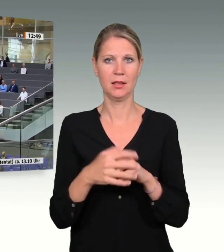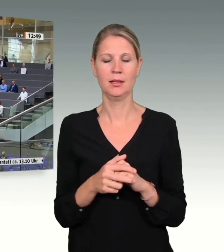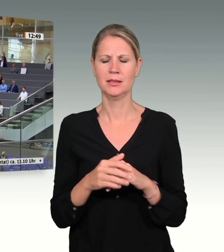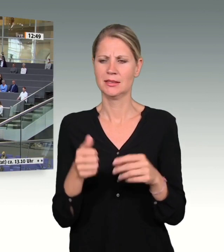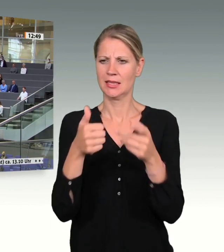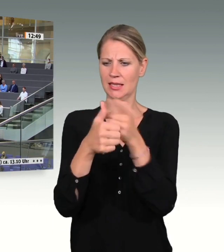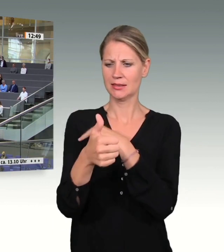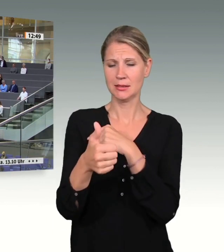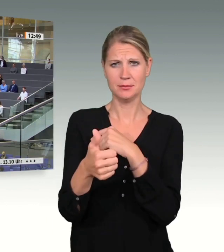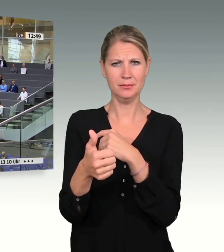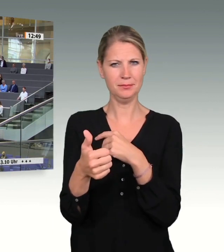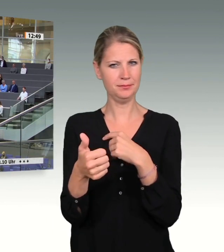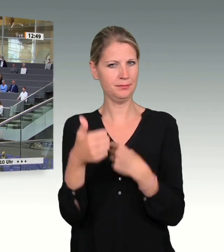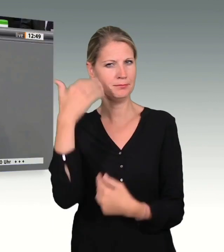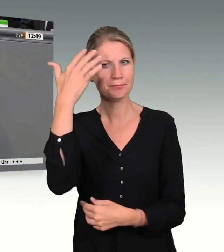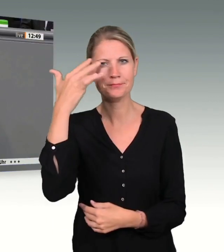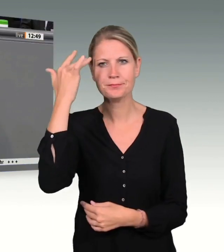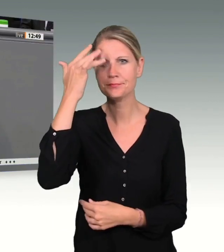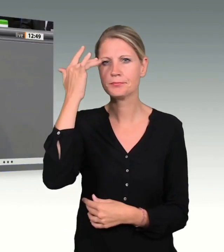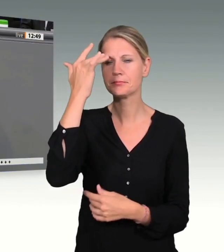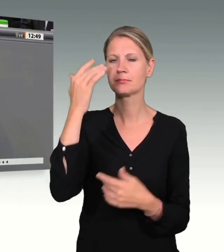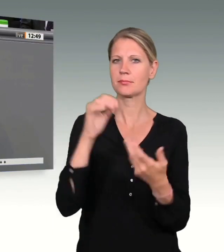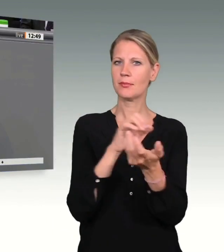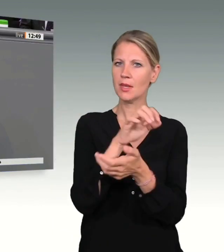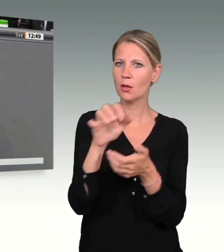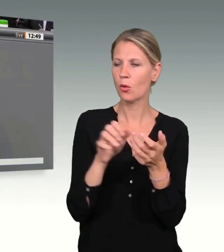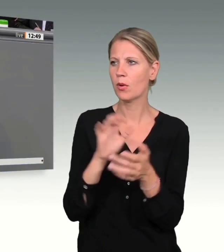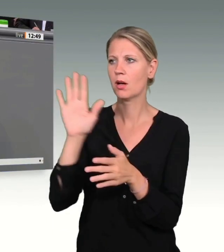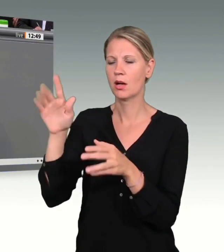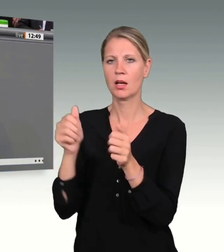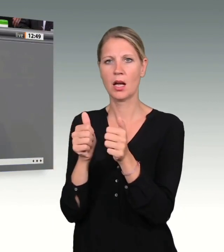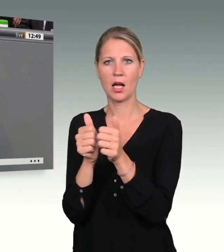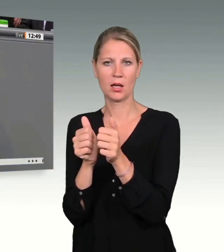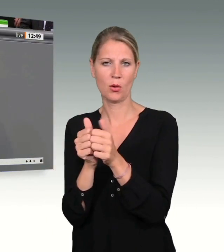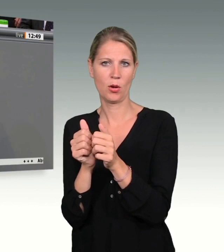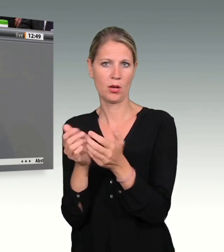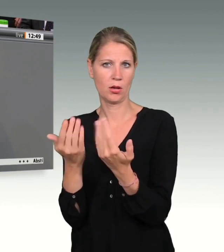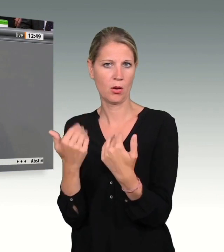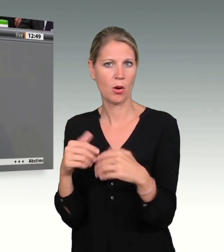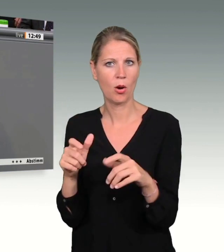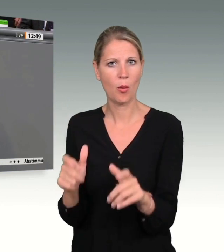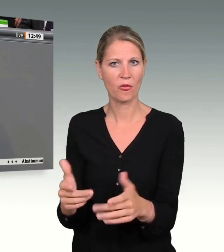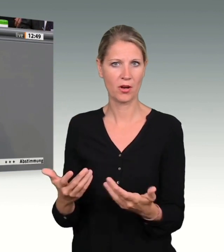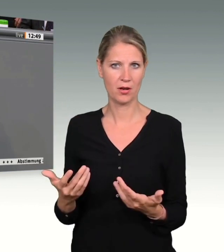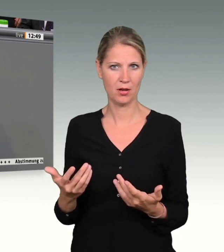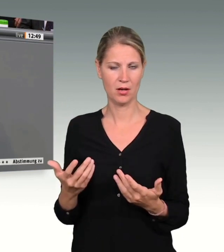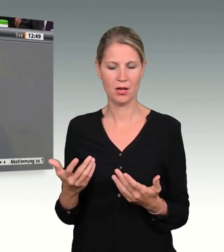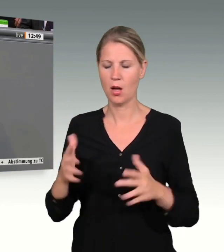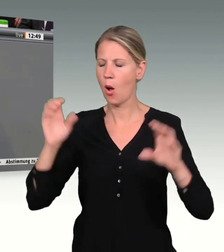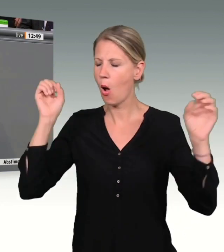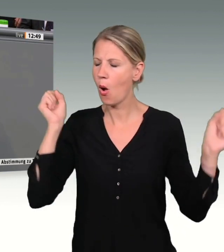war der Umgang mit den Angehörigen der Opfer. Dieser war völlig indiskutabel, ja würdelos.